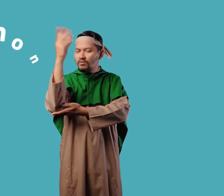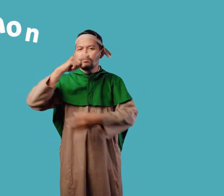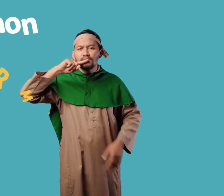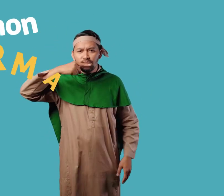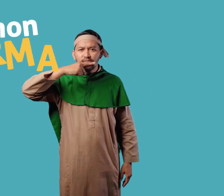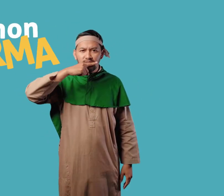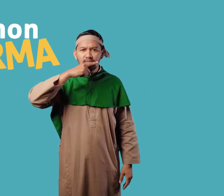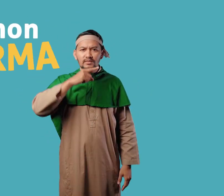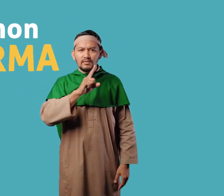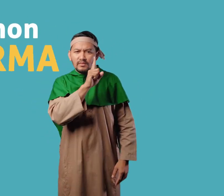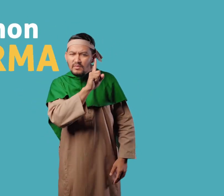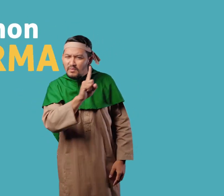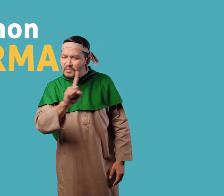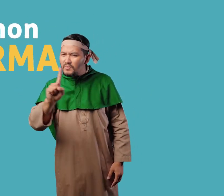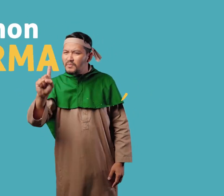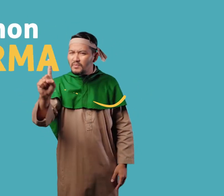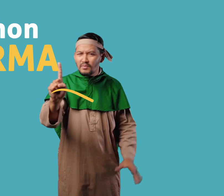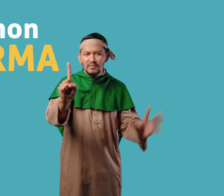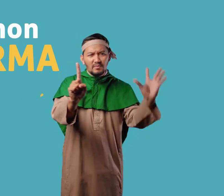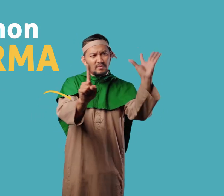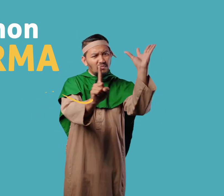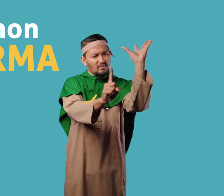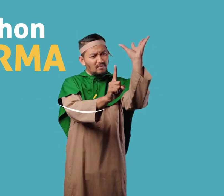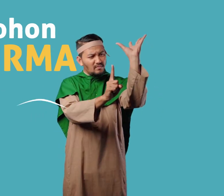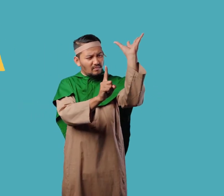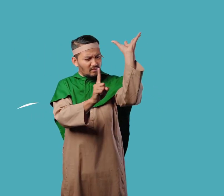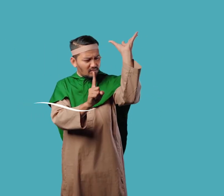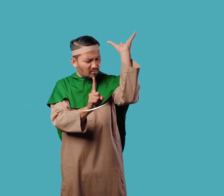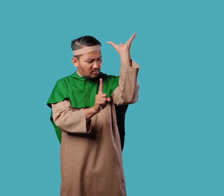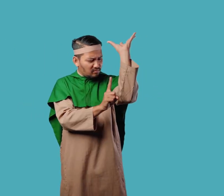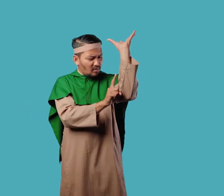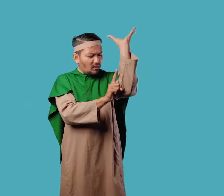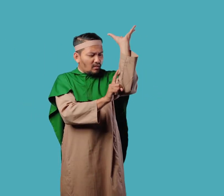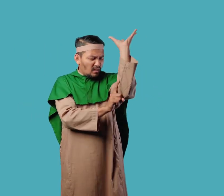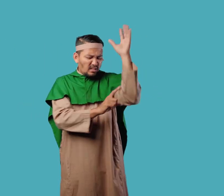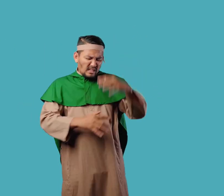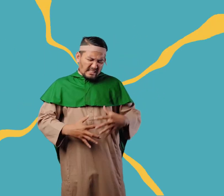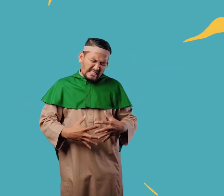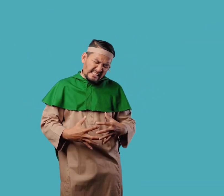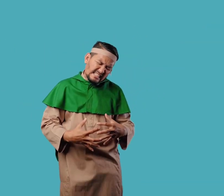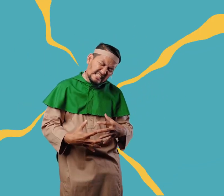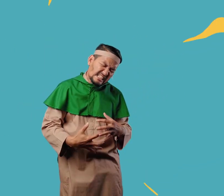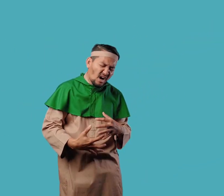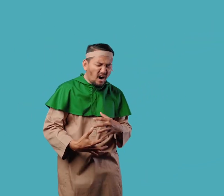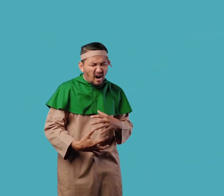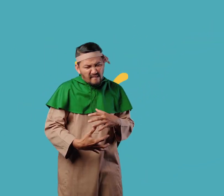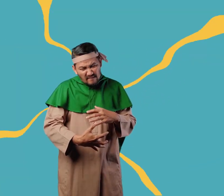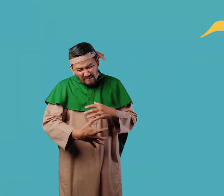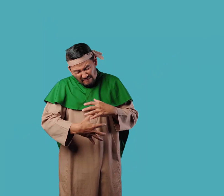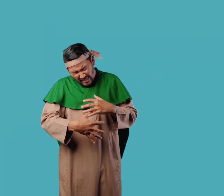Dengan bersandar pada batang pohon kurma Sambil menahan sakit Mariam pun melahirkan